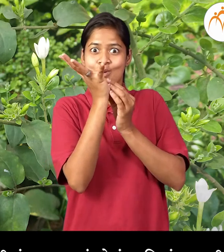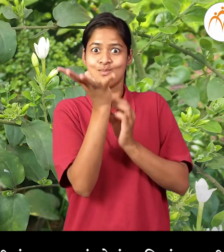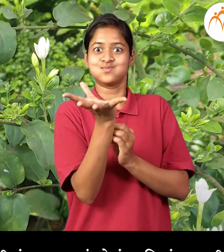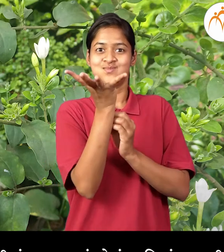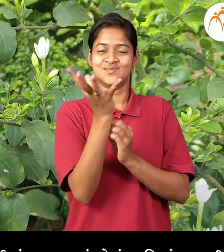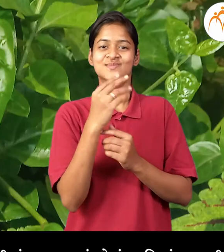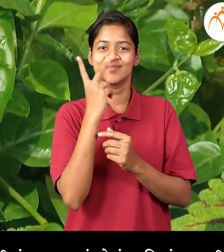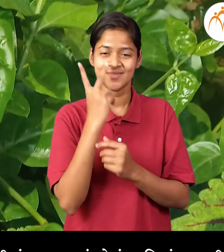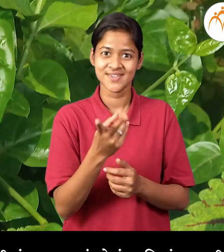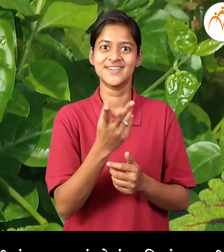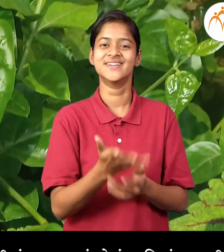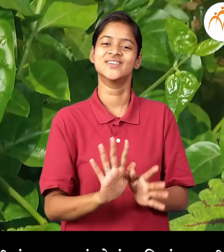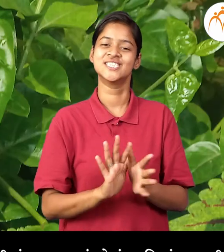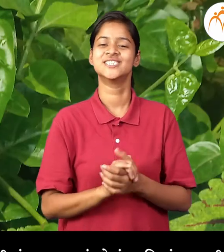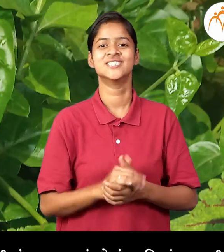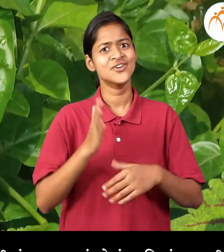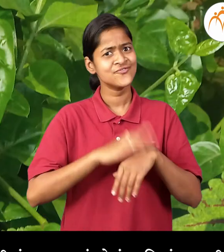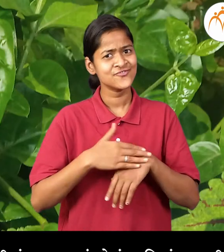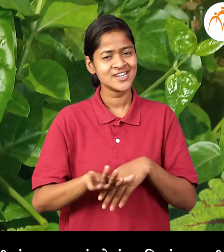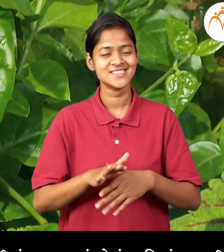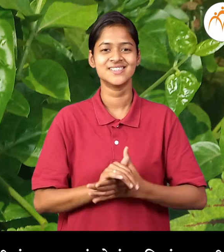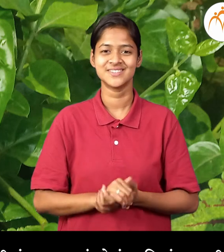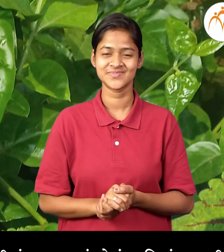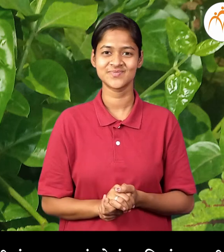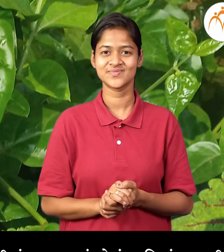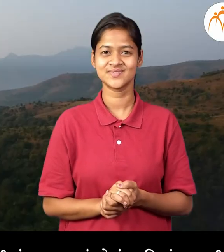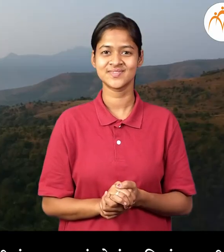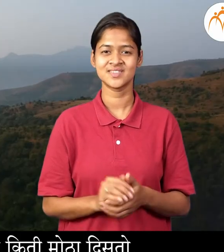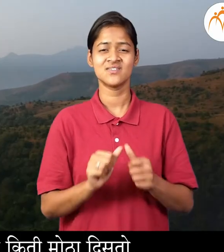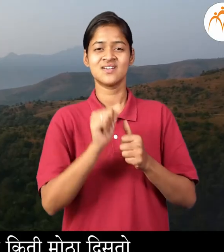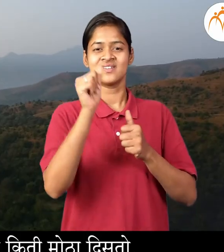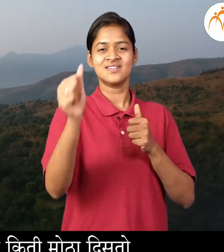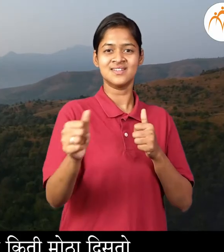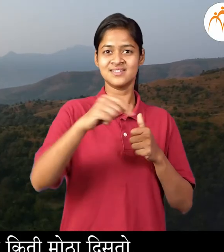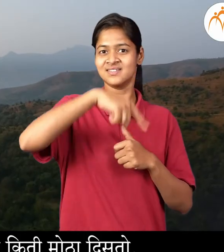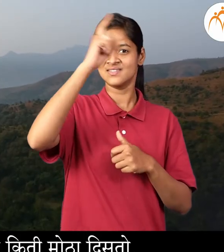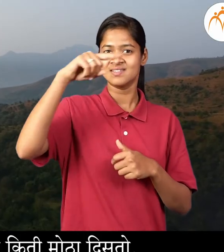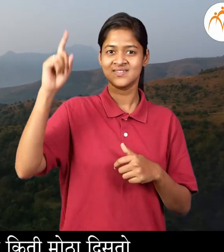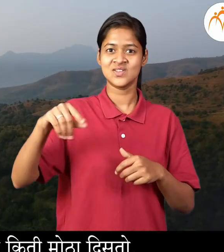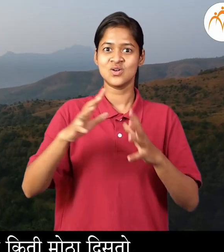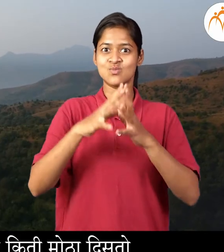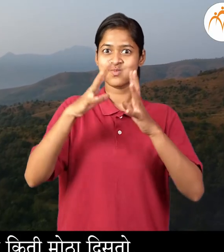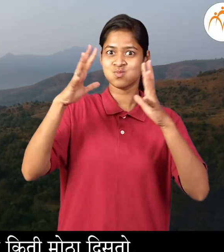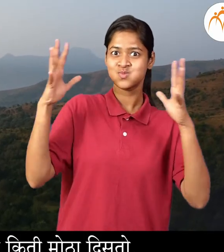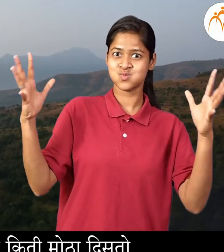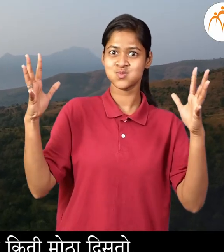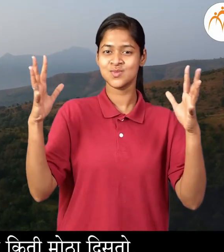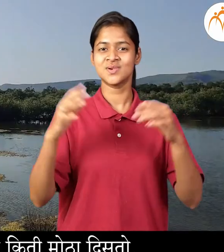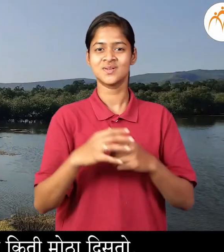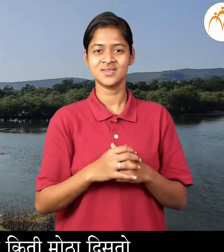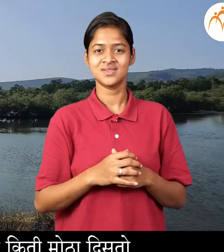हलू मलते पहाबर कली च फूल कसे होता पायले तुमी दुरून बकता नही डोंगर किती मोठा